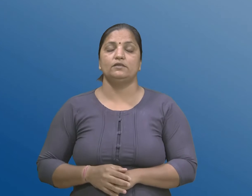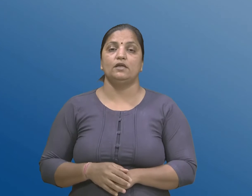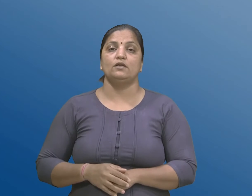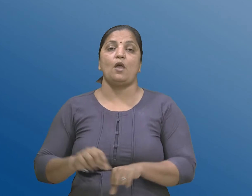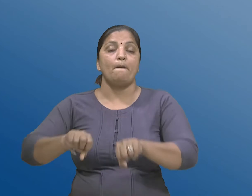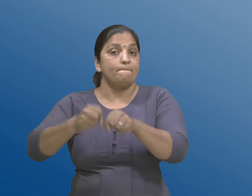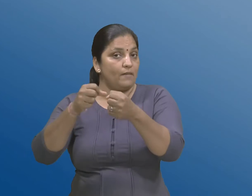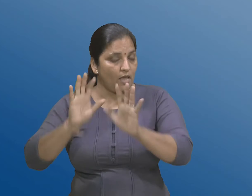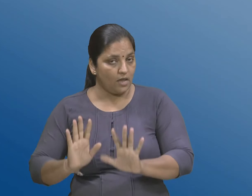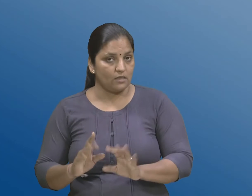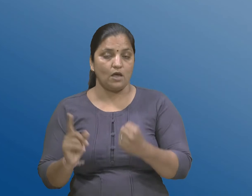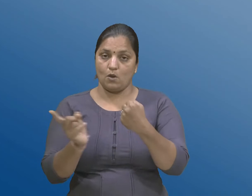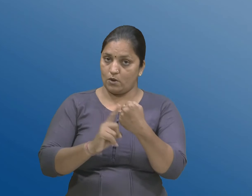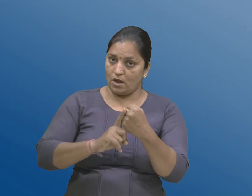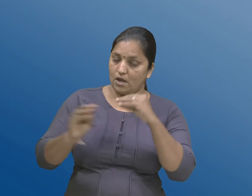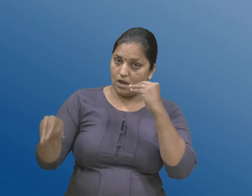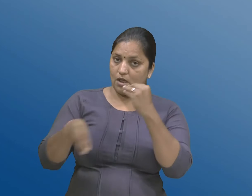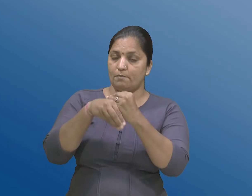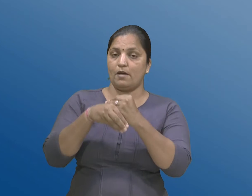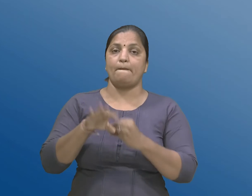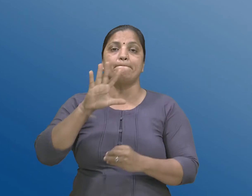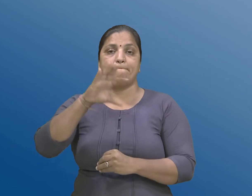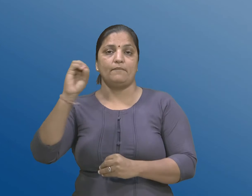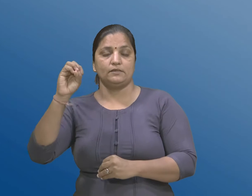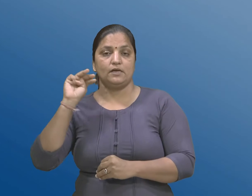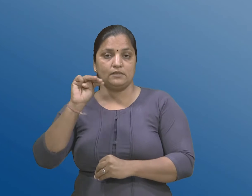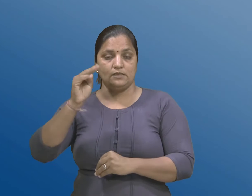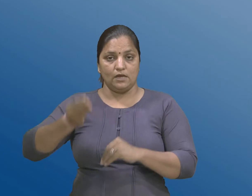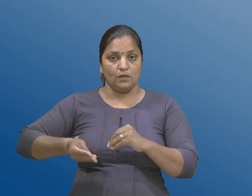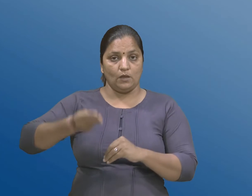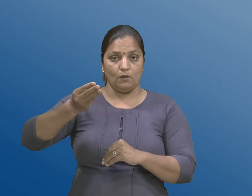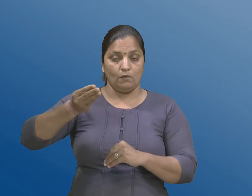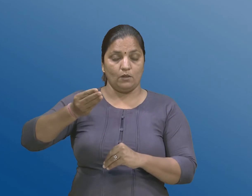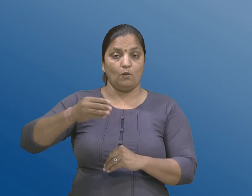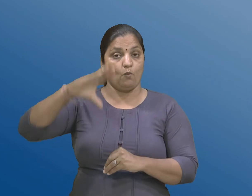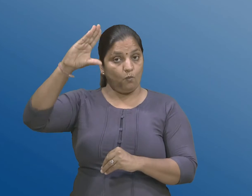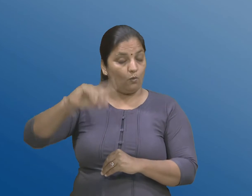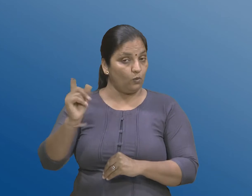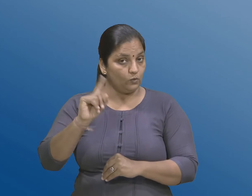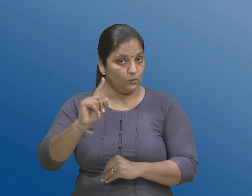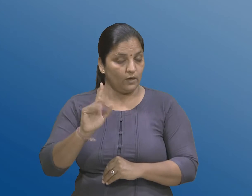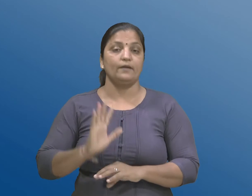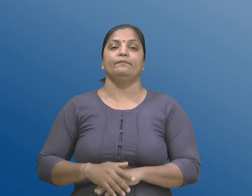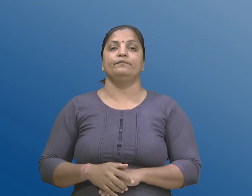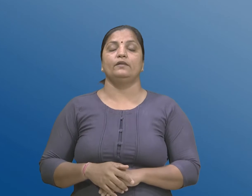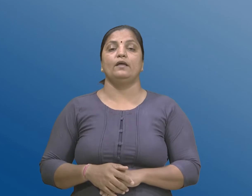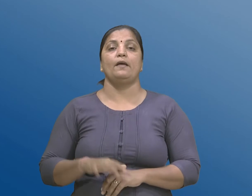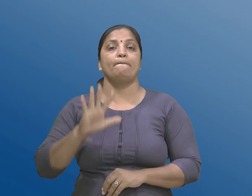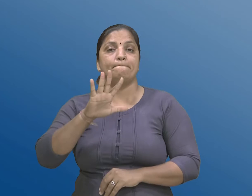दंड सहित रूपिया पचास हदार थी ओचु नहीं एटलू रेशे चे रूपिया पांच लाग